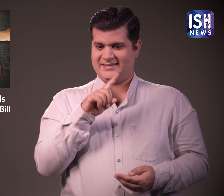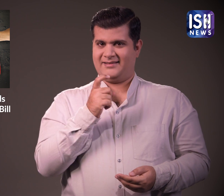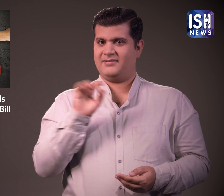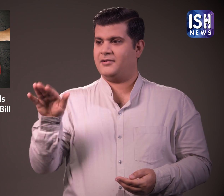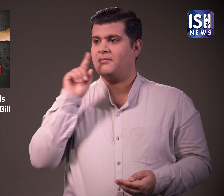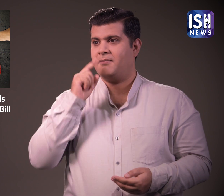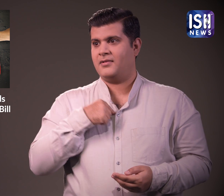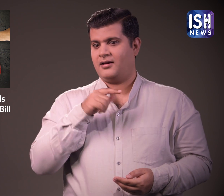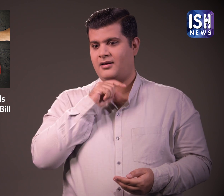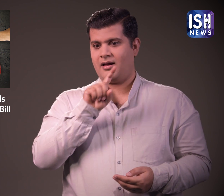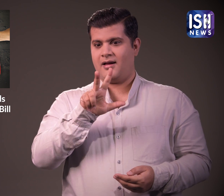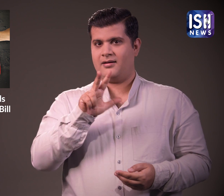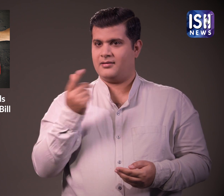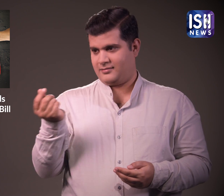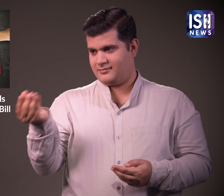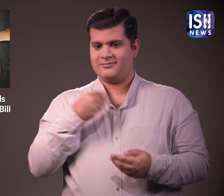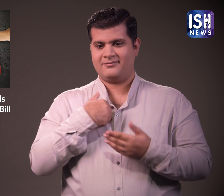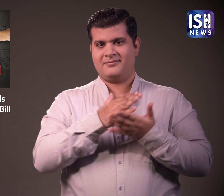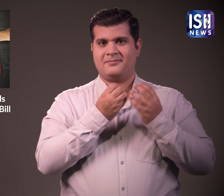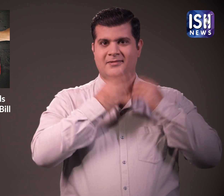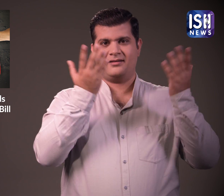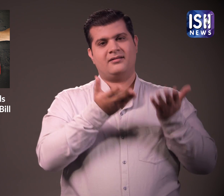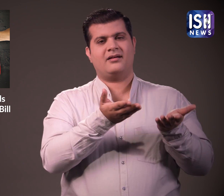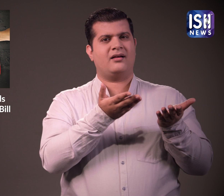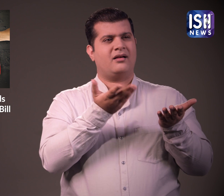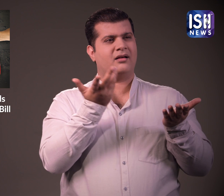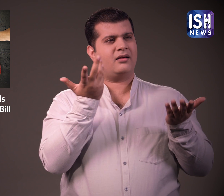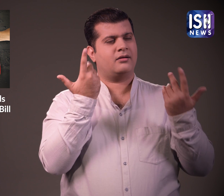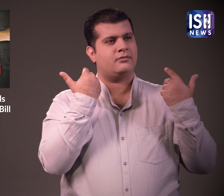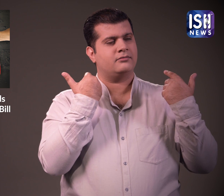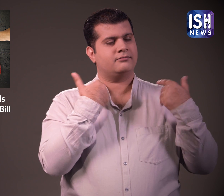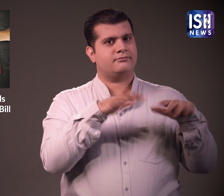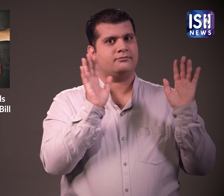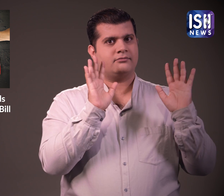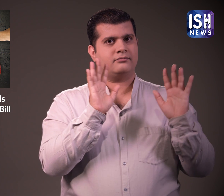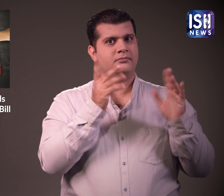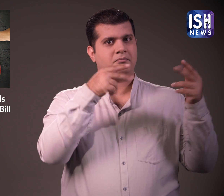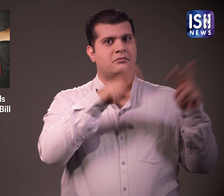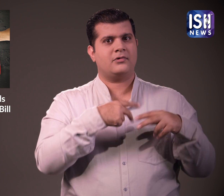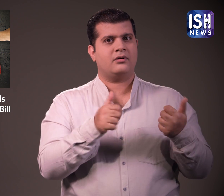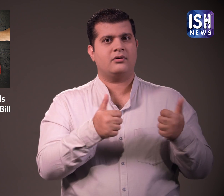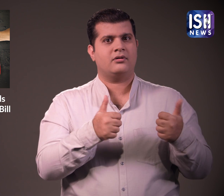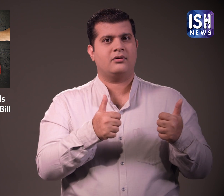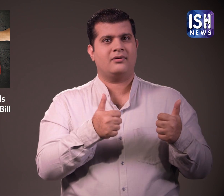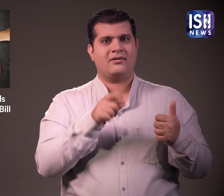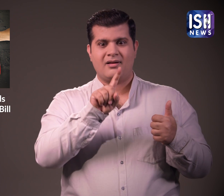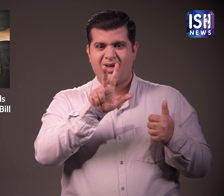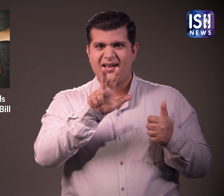ने एक ऐसा बेटा खो दिया जिसका भविश्य उजवल था अफसोस की बात है कि लड़का